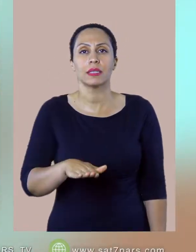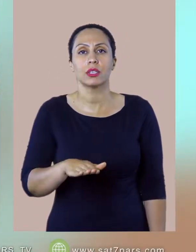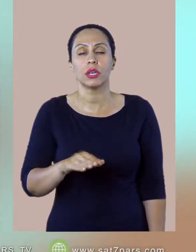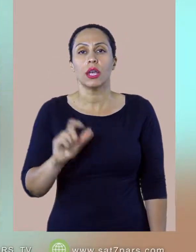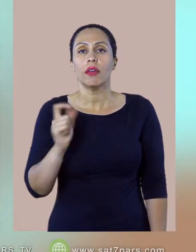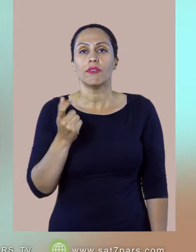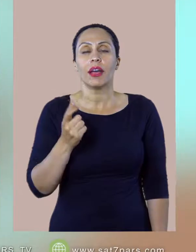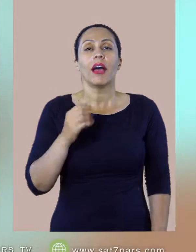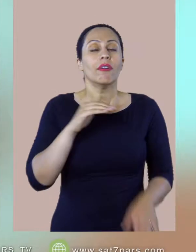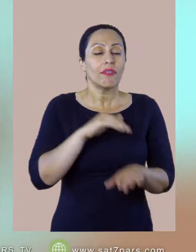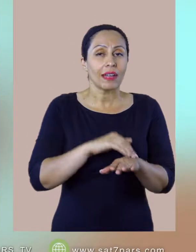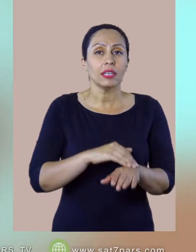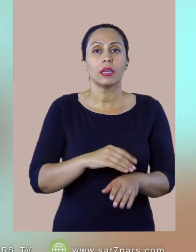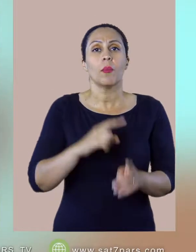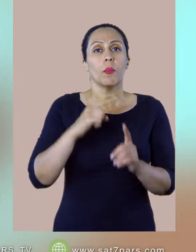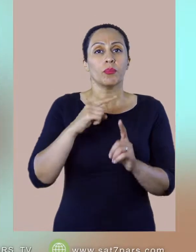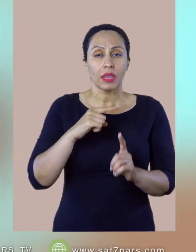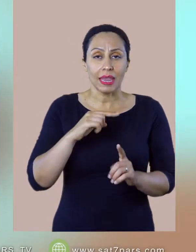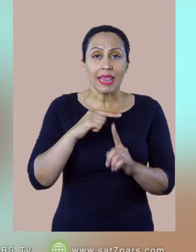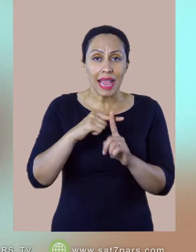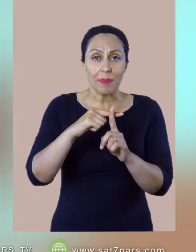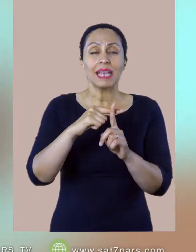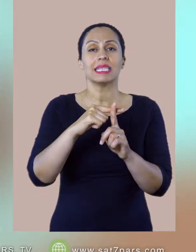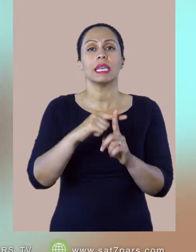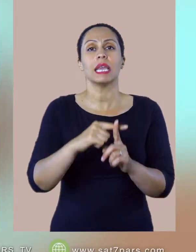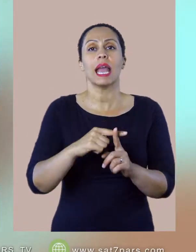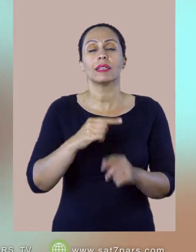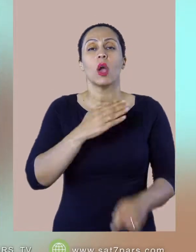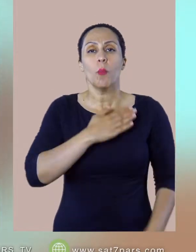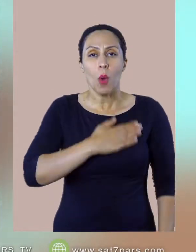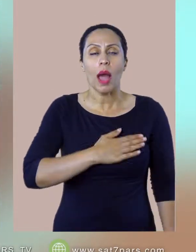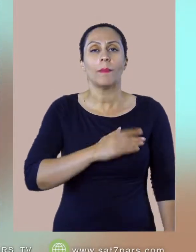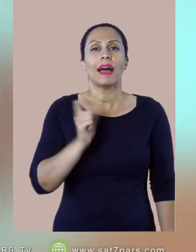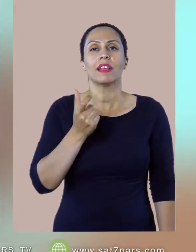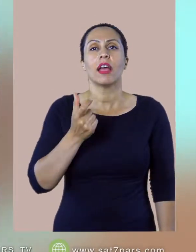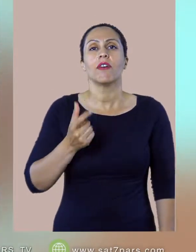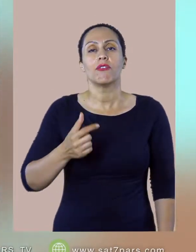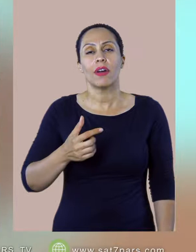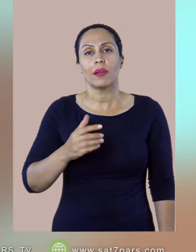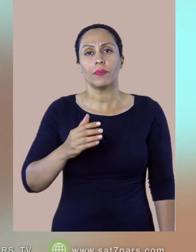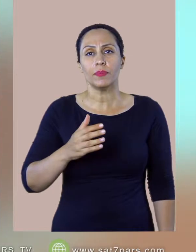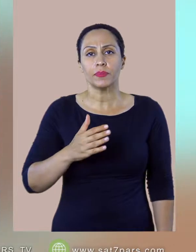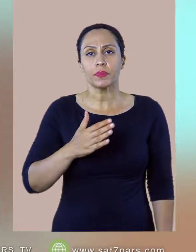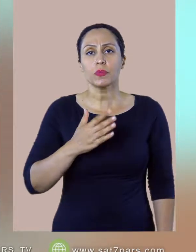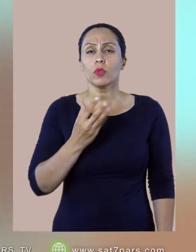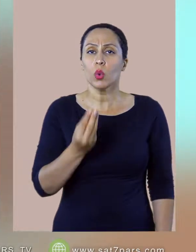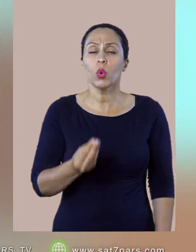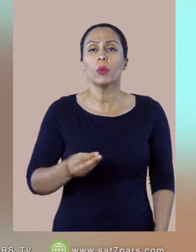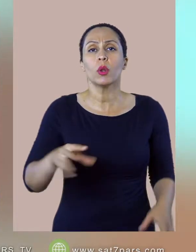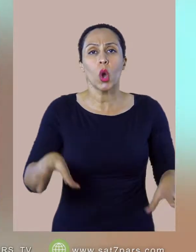فیض و حقیقت رو با همدیگه ادغام میکنید میشه یک زندگی که پر از دیسپلین هست که هر روزه ما به